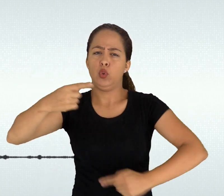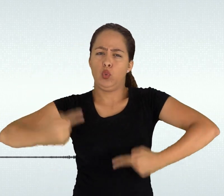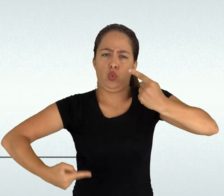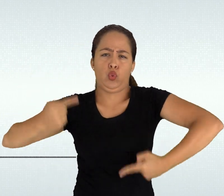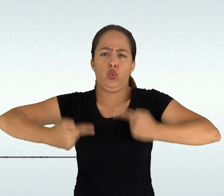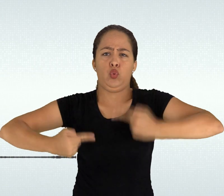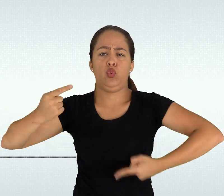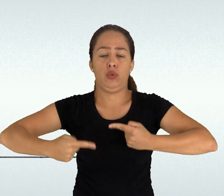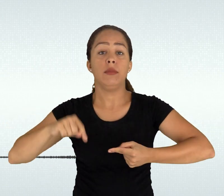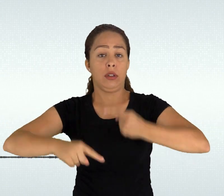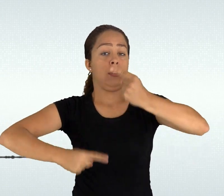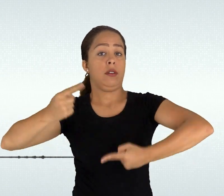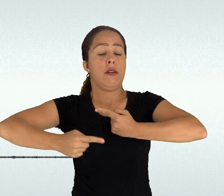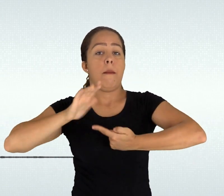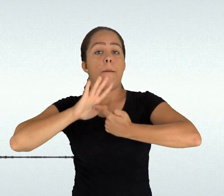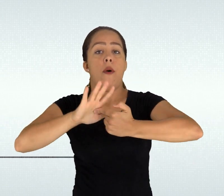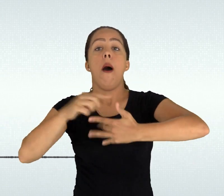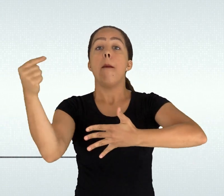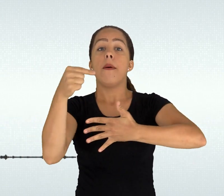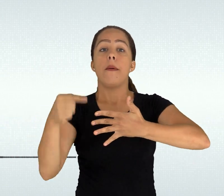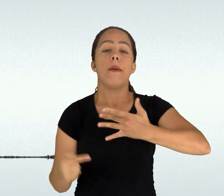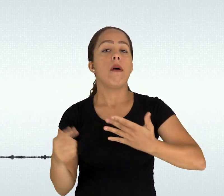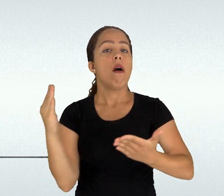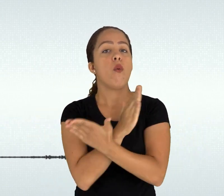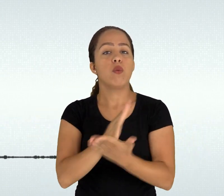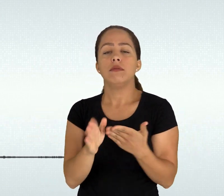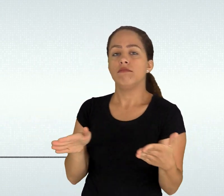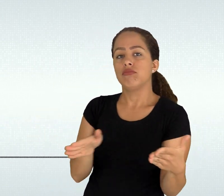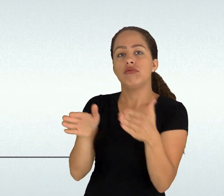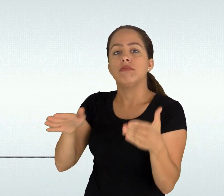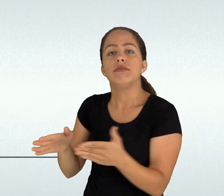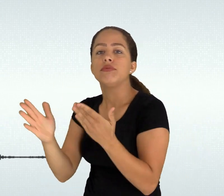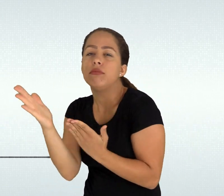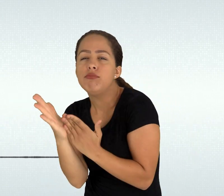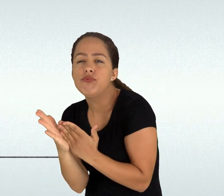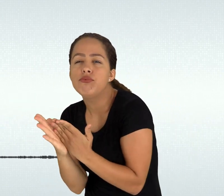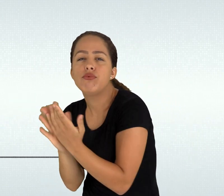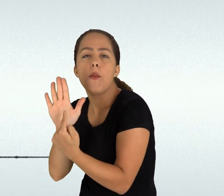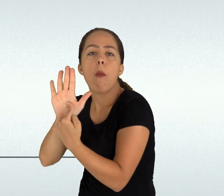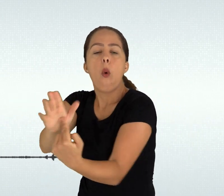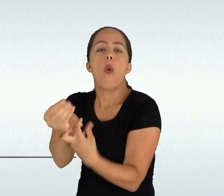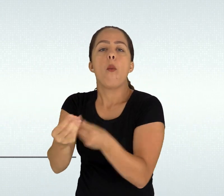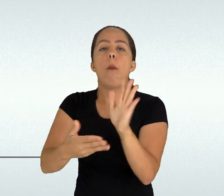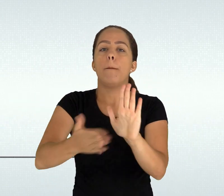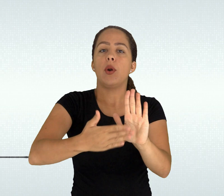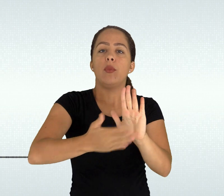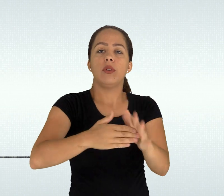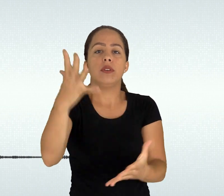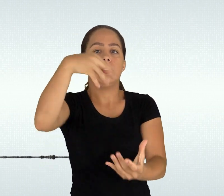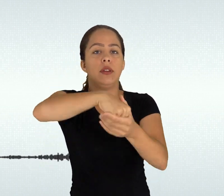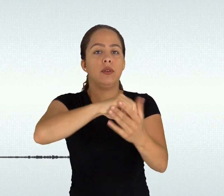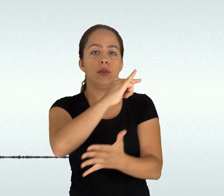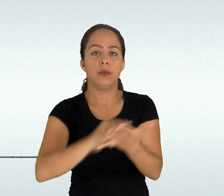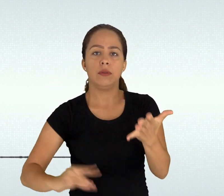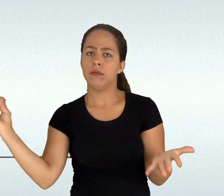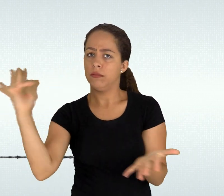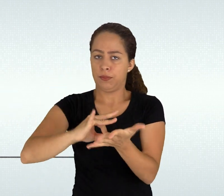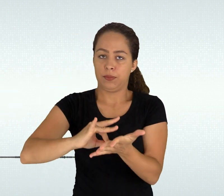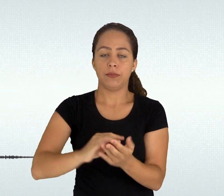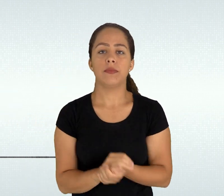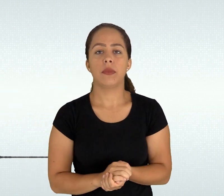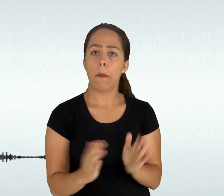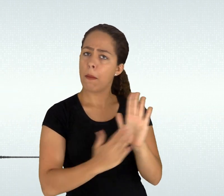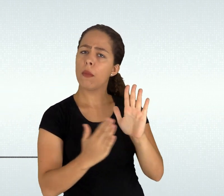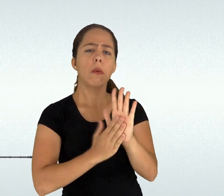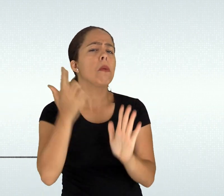mais do que uma exposição sobre aquilo que deveríamos ser é um convite para que conscientes dos nossos